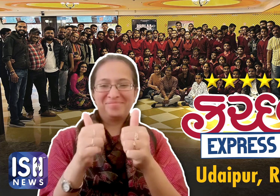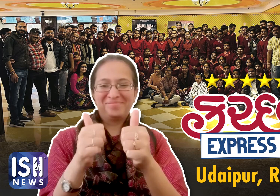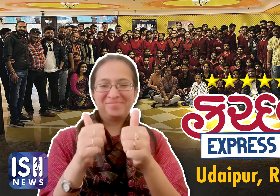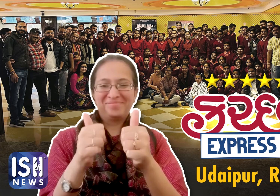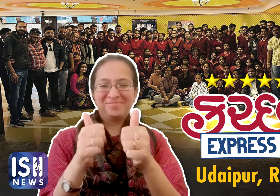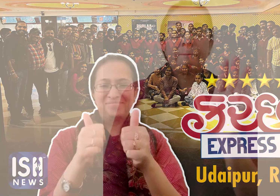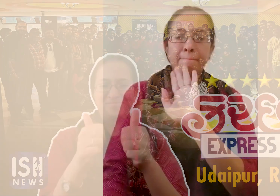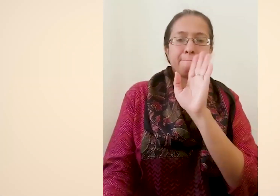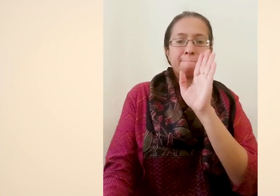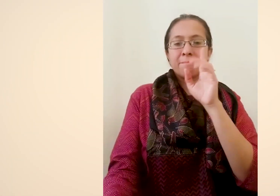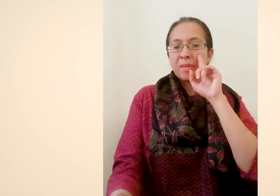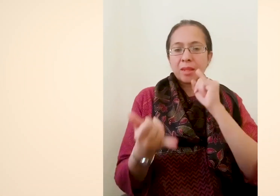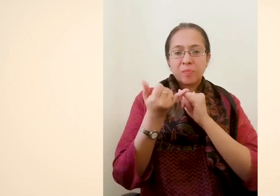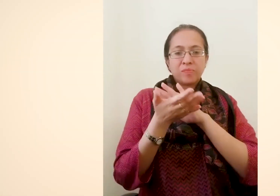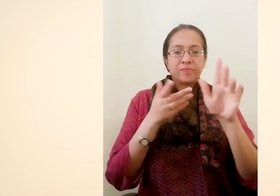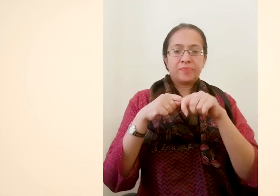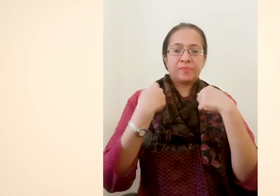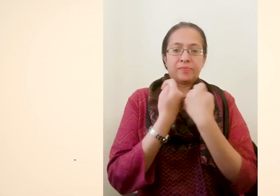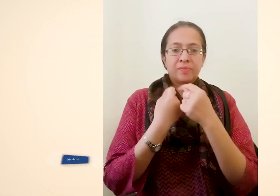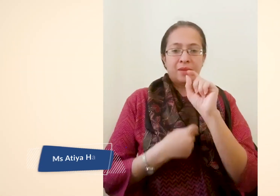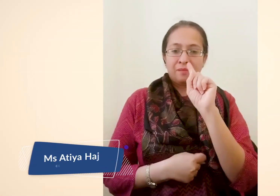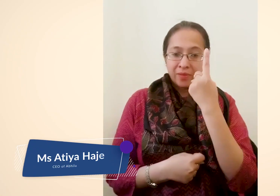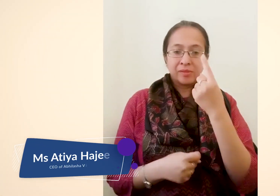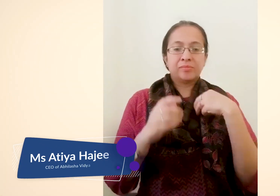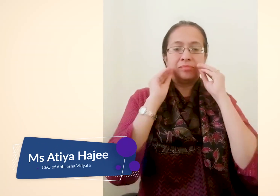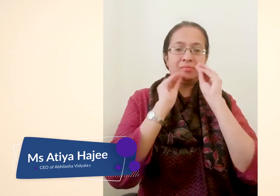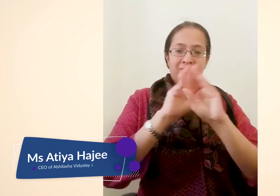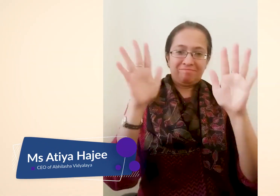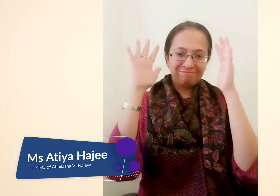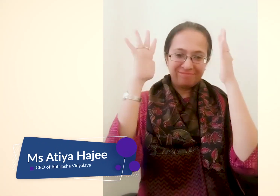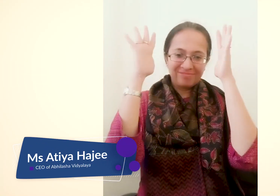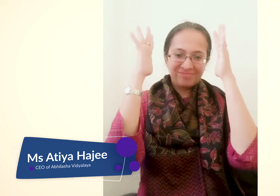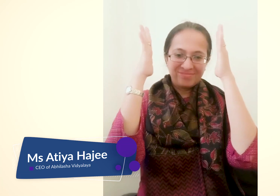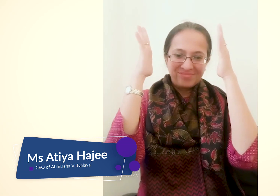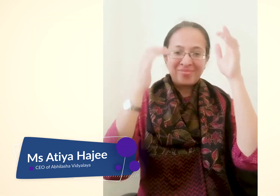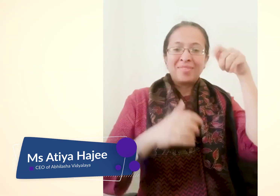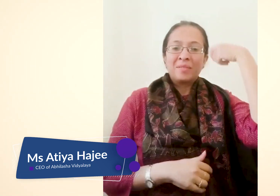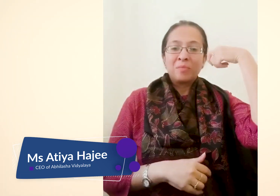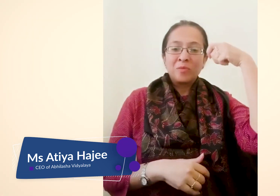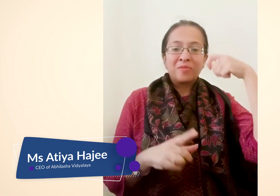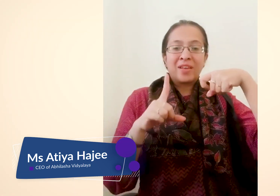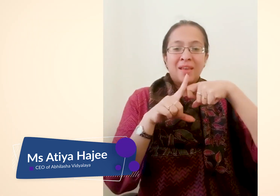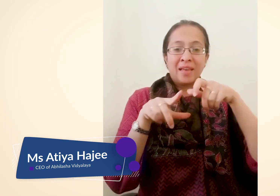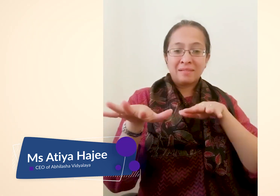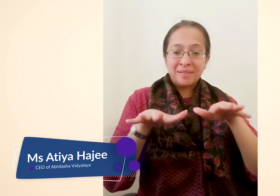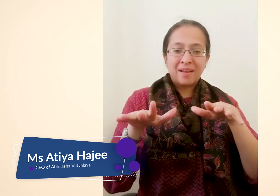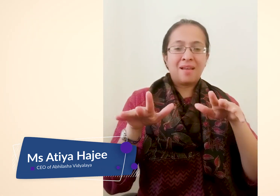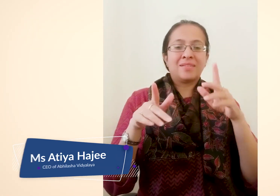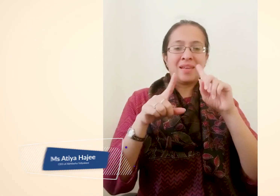हालो, सबसे पहले मैं ISH टीम की सरहना करना चाहती हूँ अबिलाशा विद्याले के डेफ छात्रों ने फिल्म